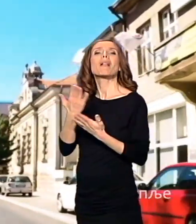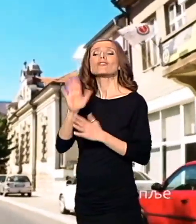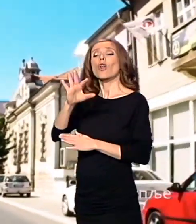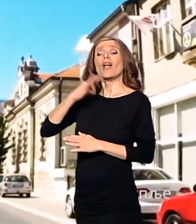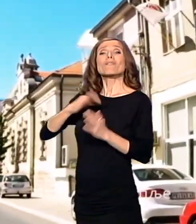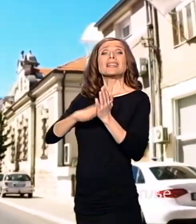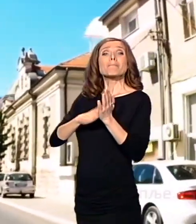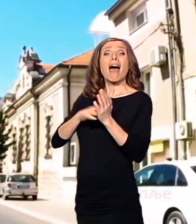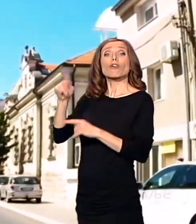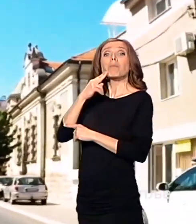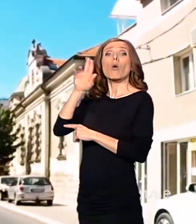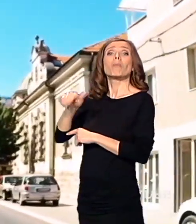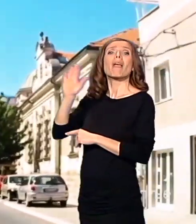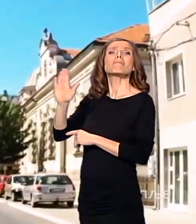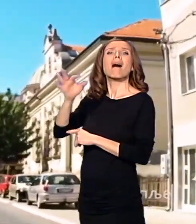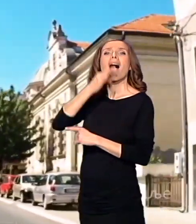svoju apoteku.